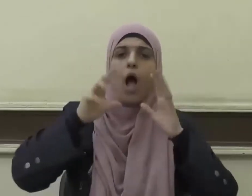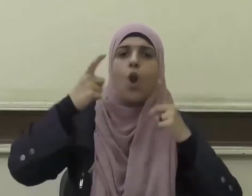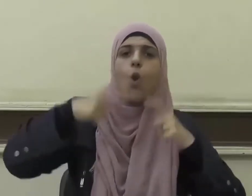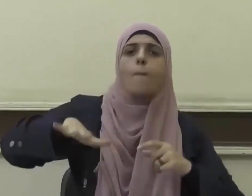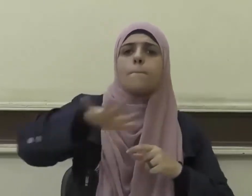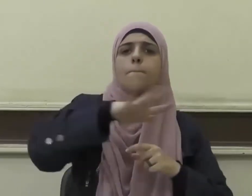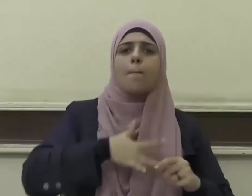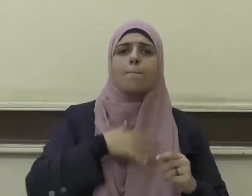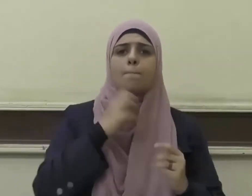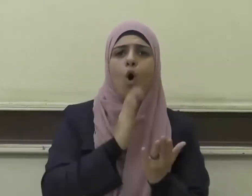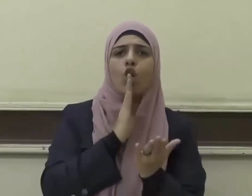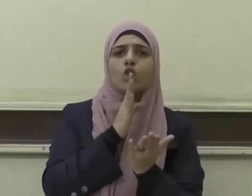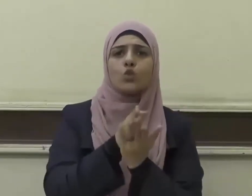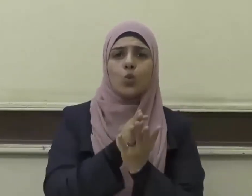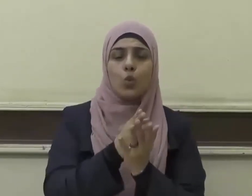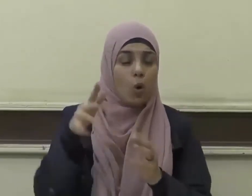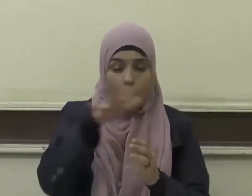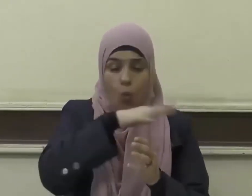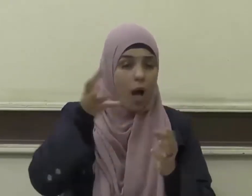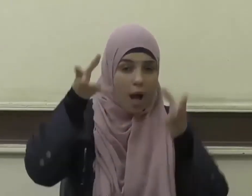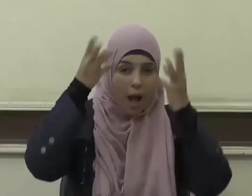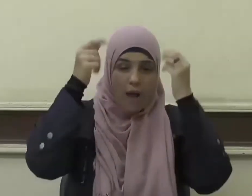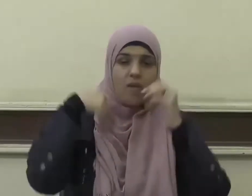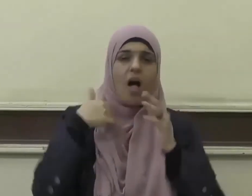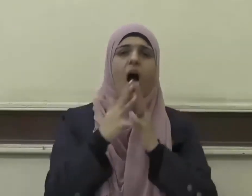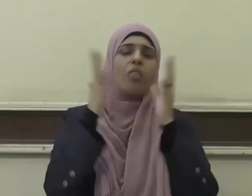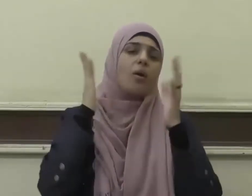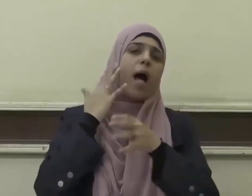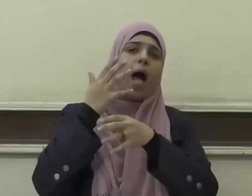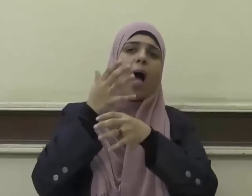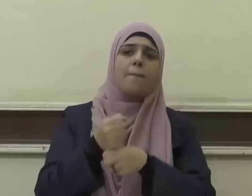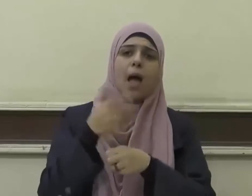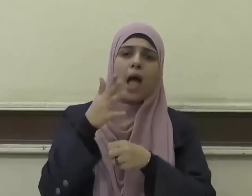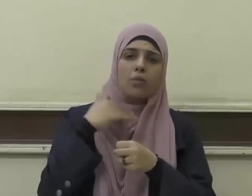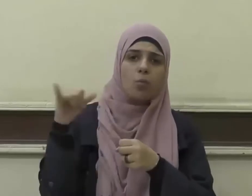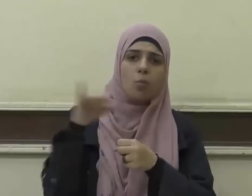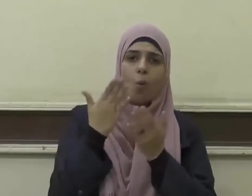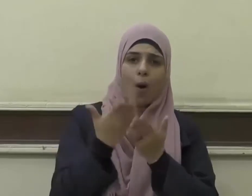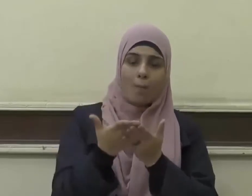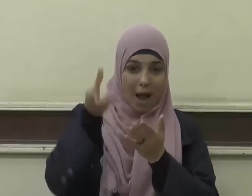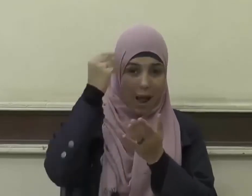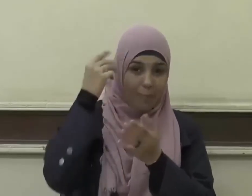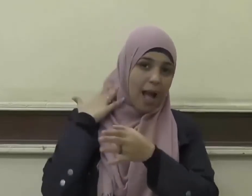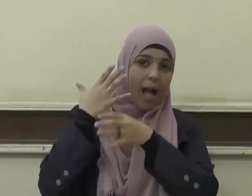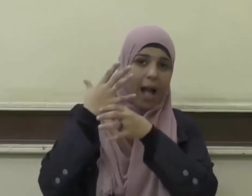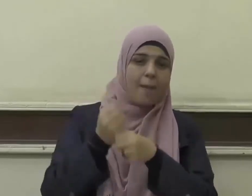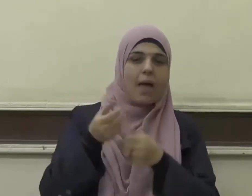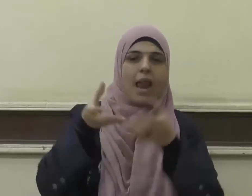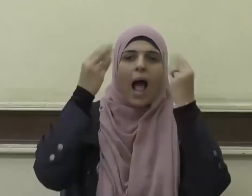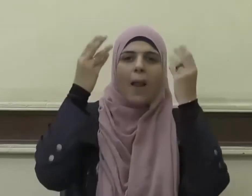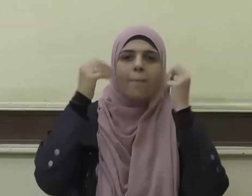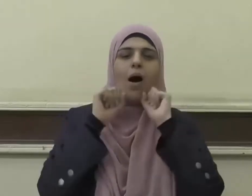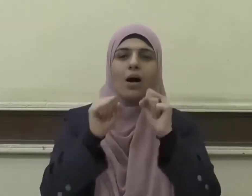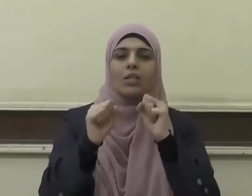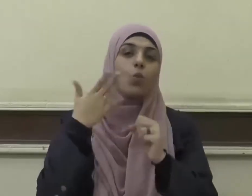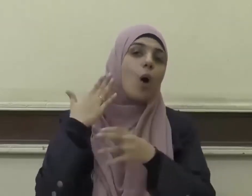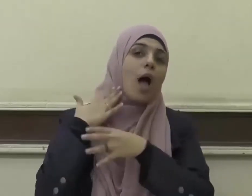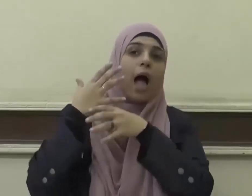الذين أدركوا عظم الأمانة التي يحملونها أمانة العلم وأمانة الدعوة